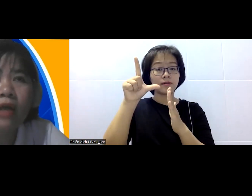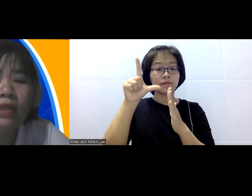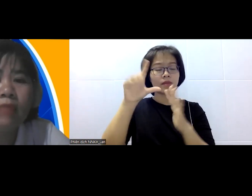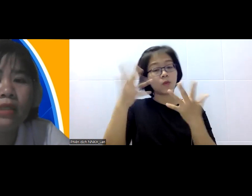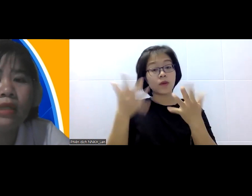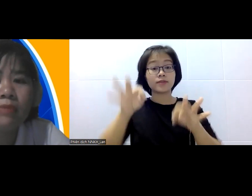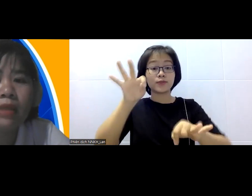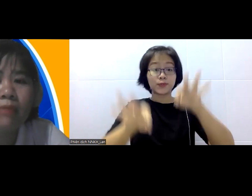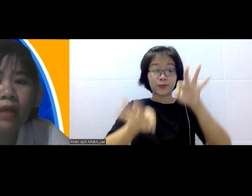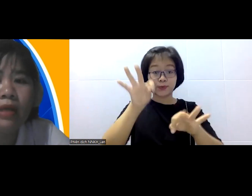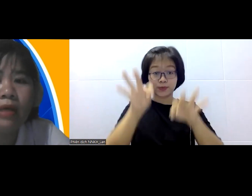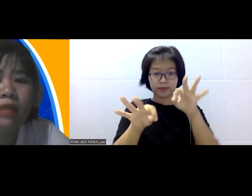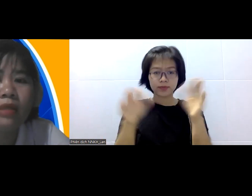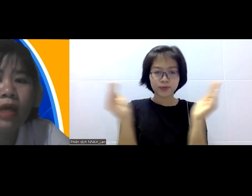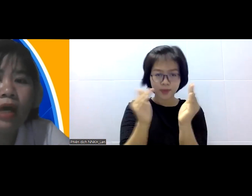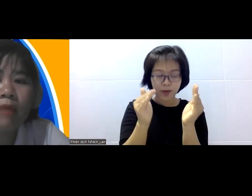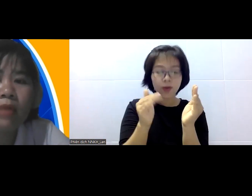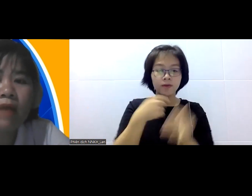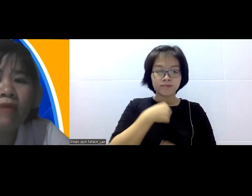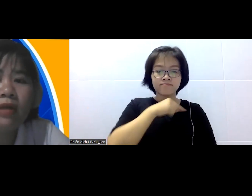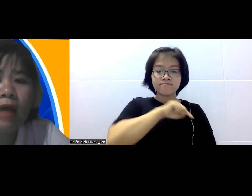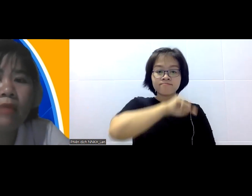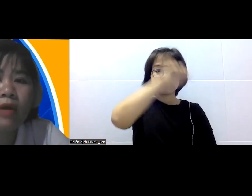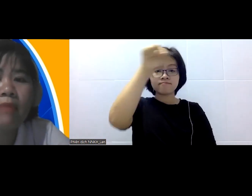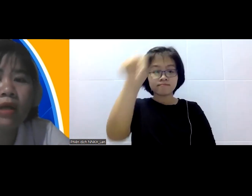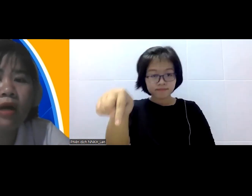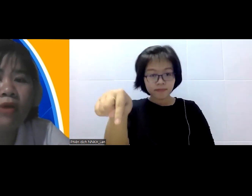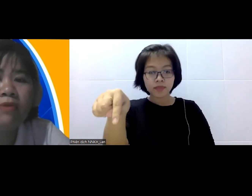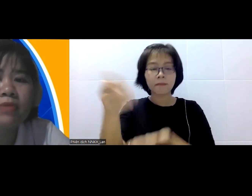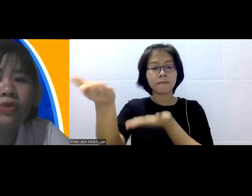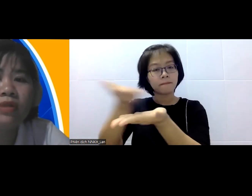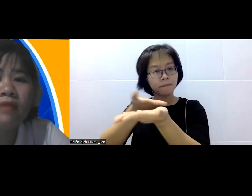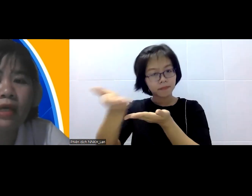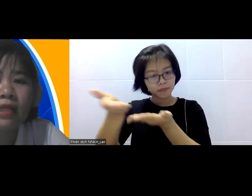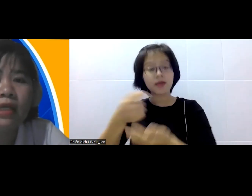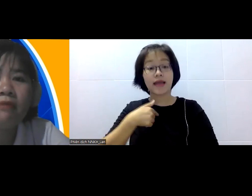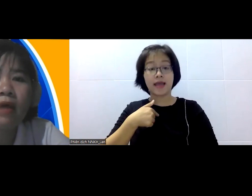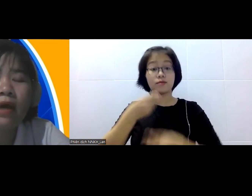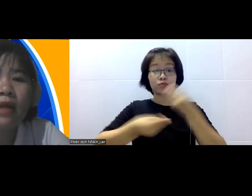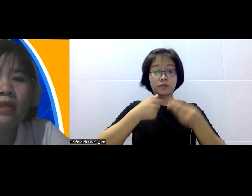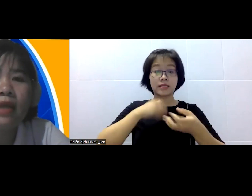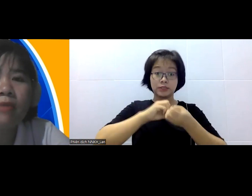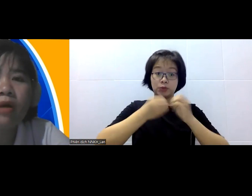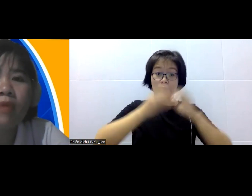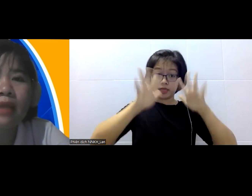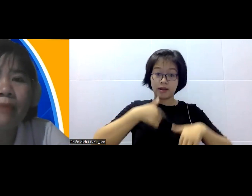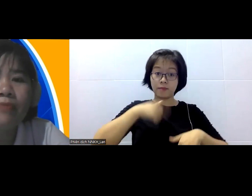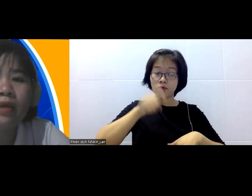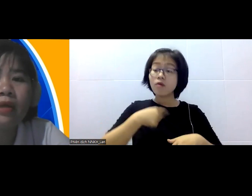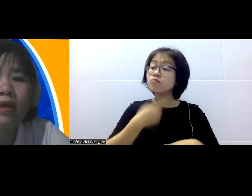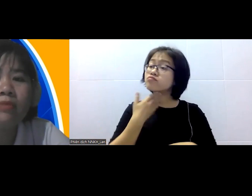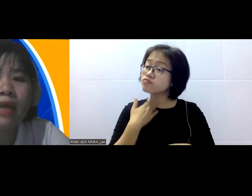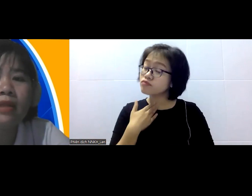nhỏ nhỏ thì mình tìm đến để mình mình đặt vấn đề mà nói là mình có một cái vùng sản xuất như vậy và anh chị em có quan